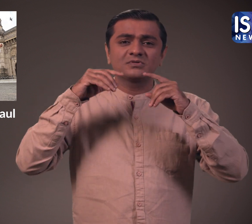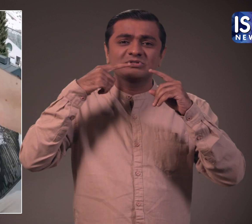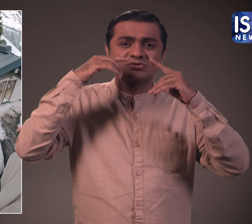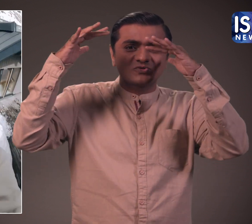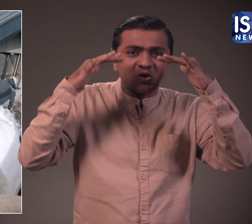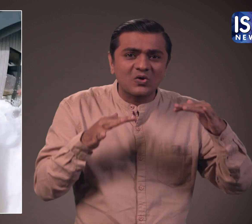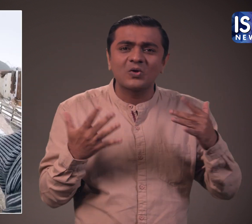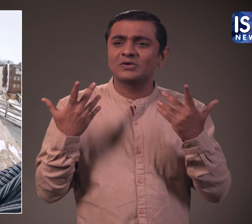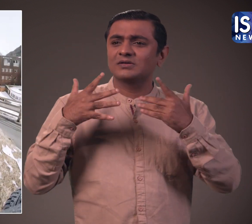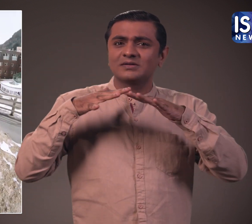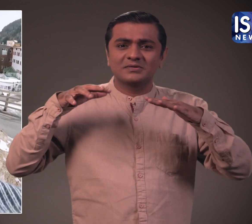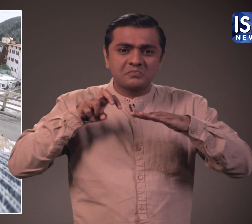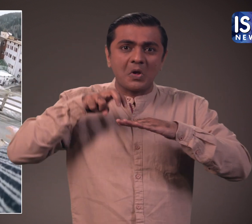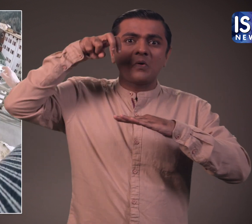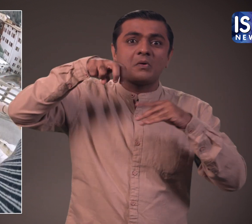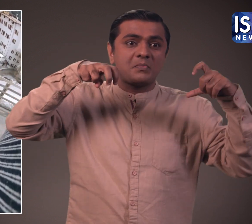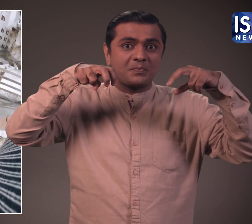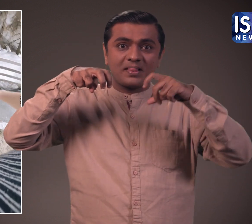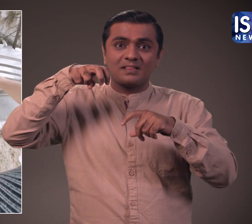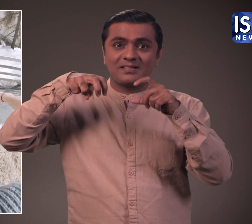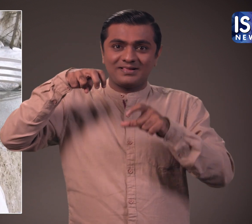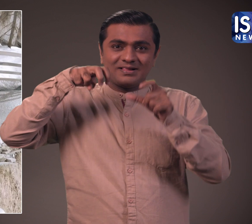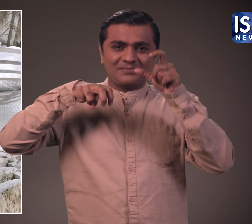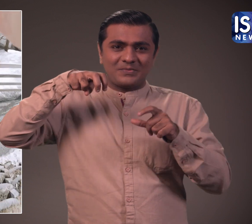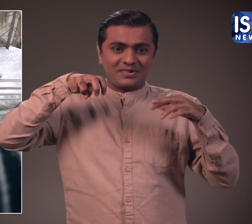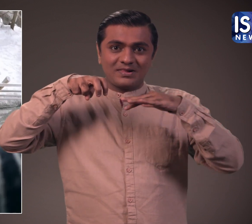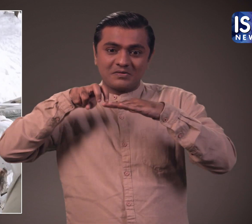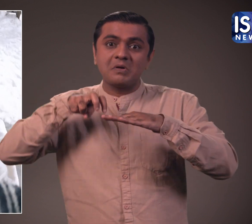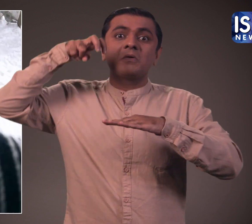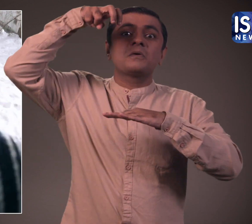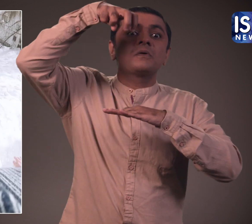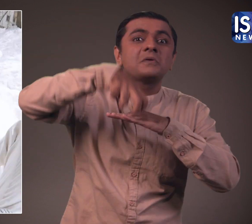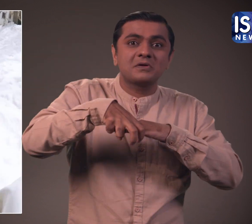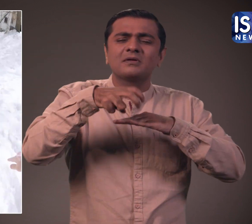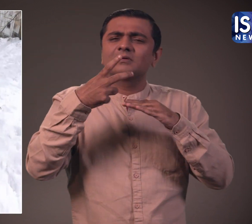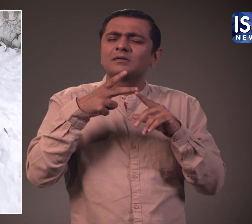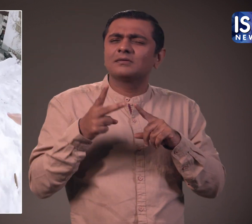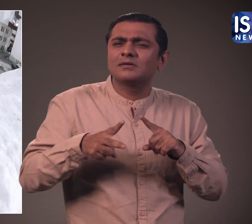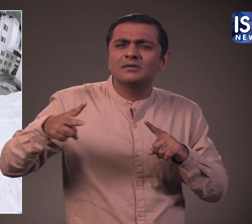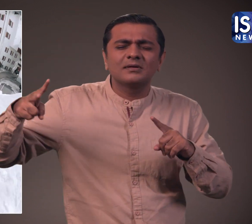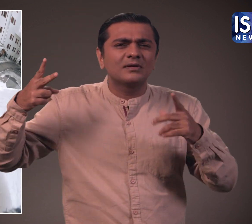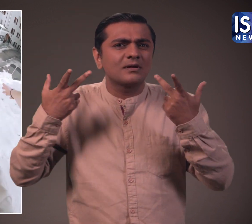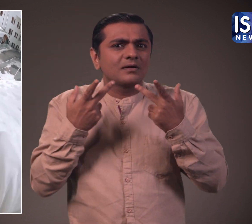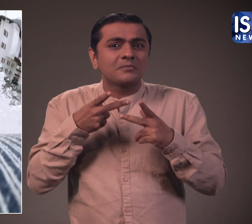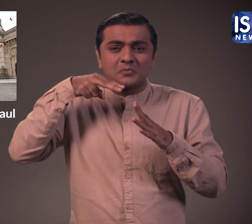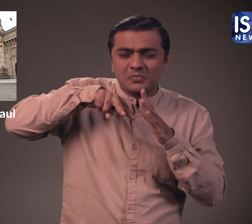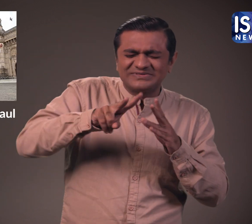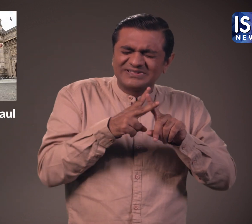देख कर चकित रहे गए जो बर्फ पर और लोगों के उपर किये जाते हैं।